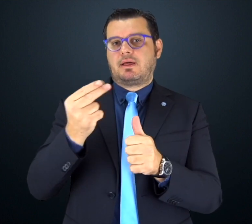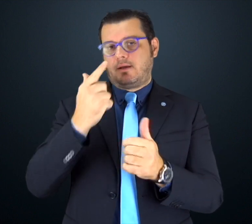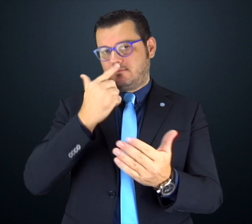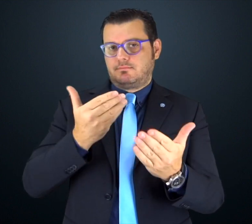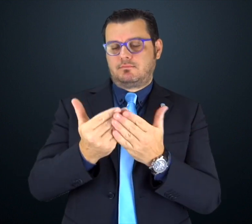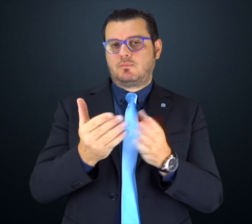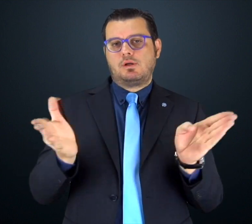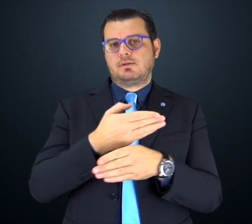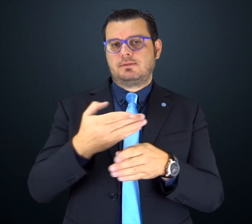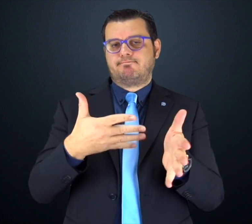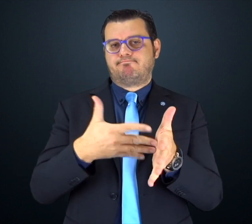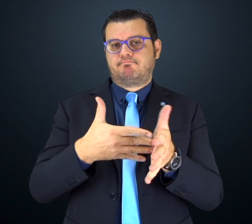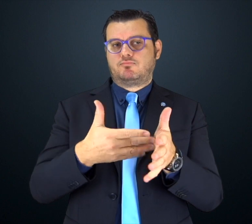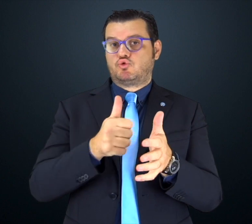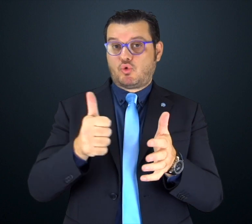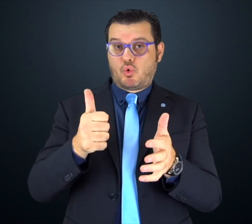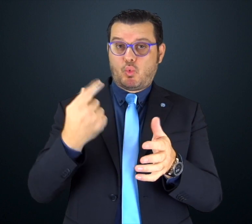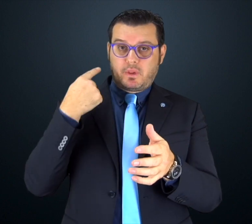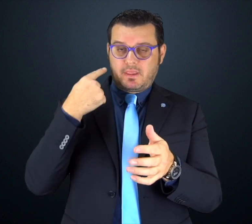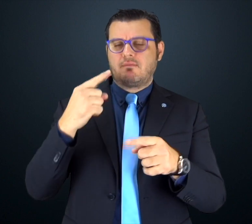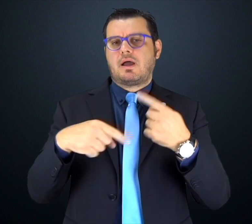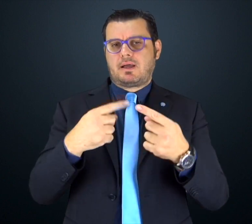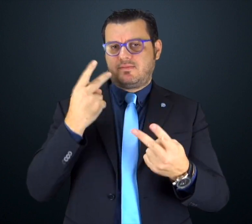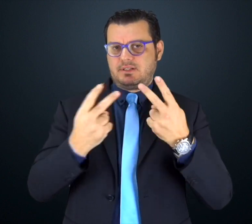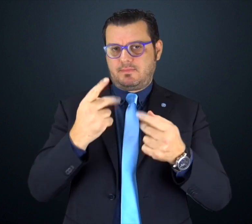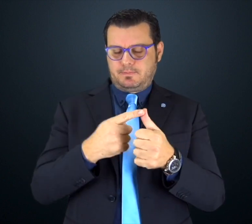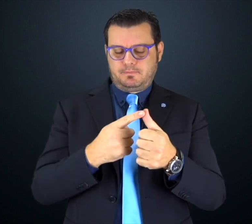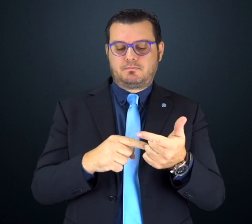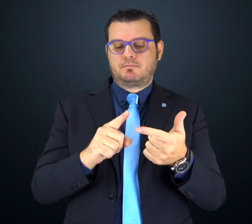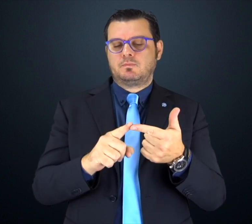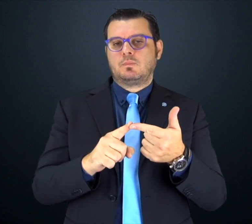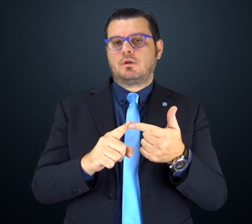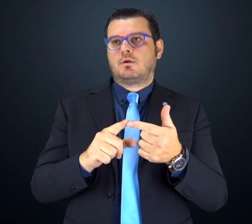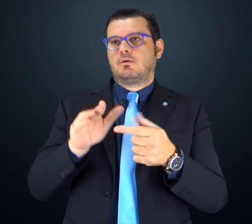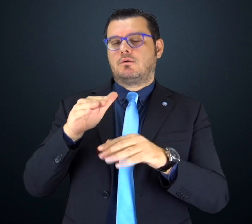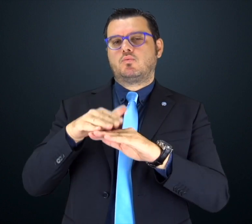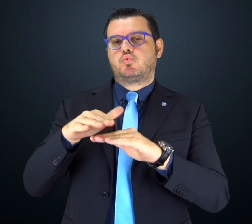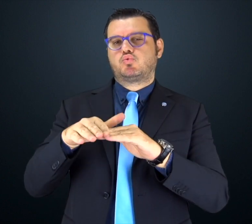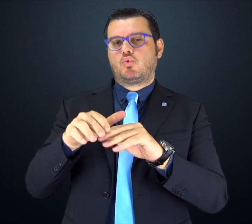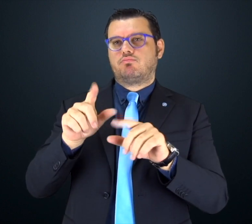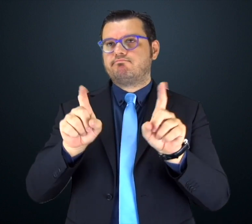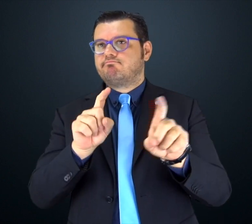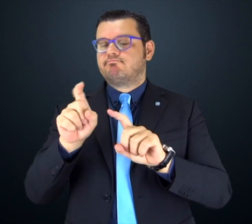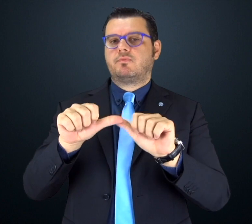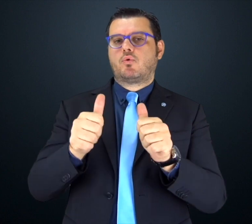sensoriale, uditiva e visiva, e di migliorare l'user